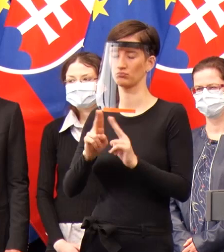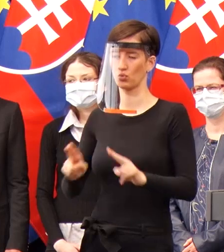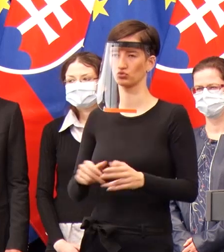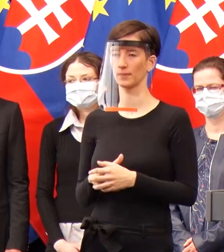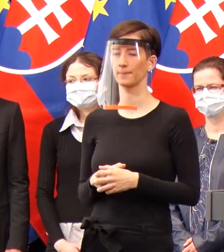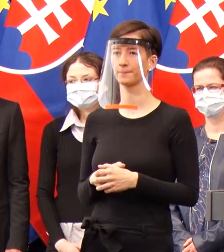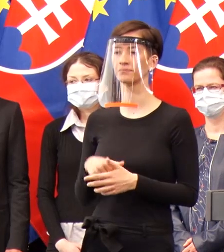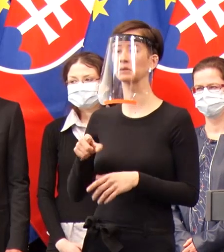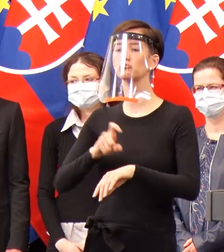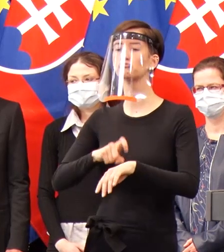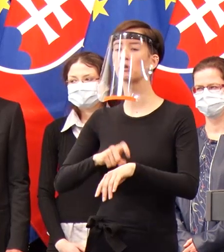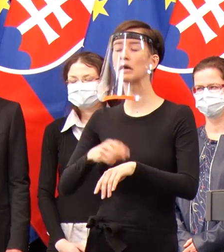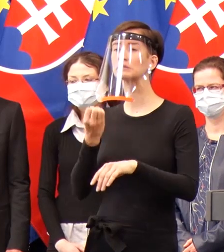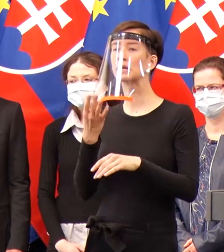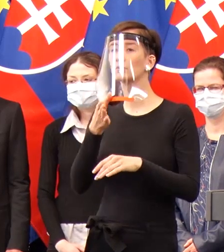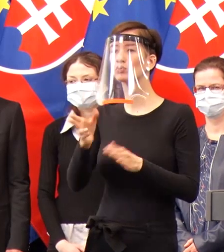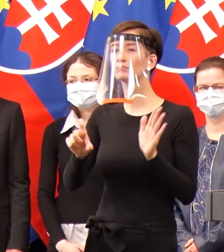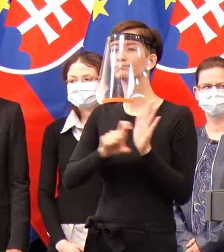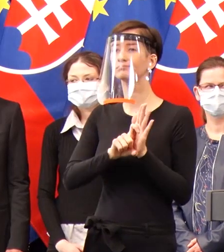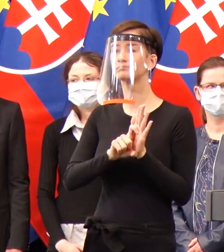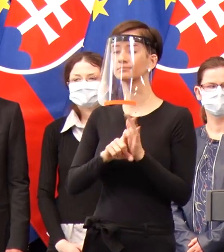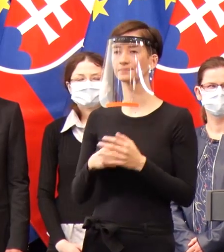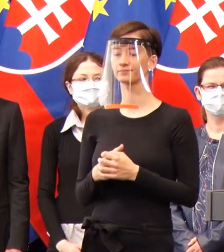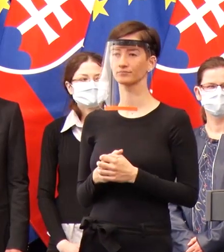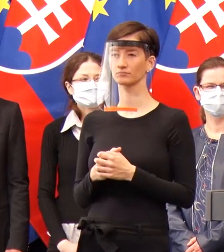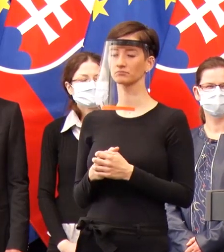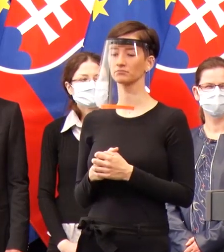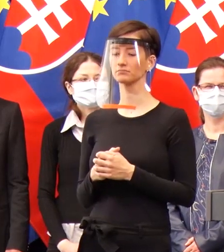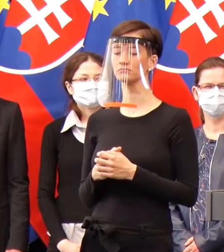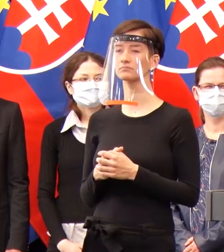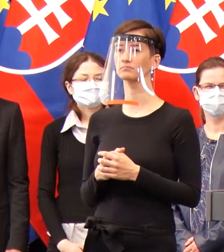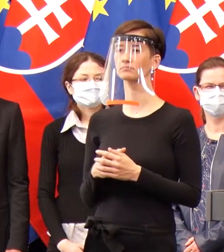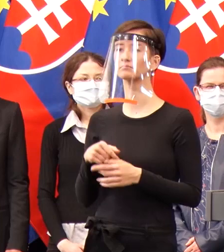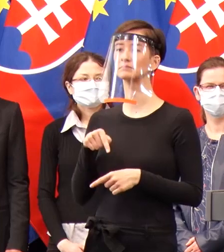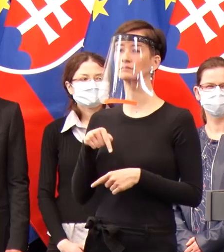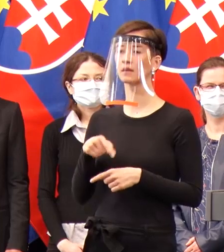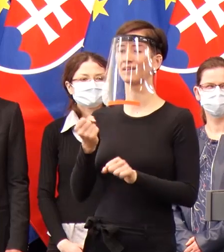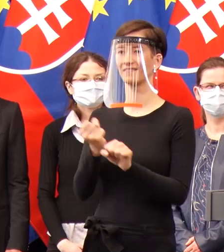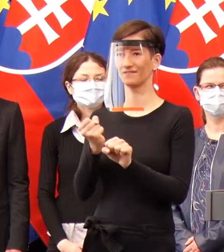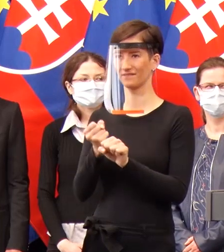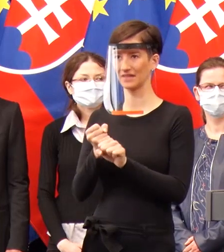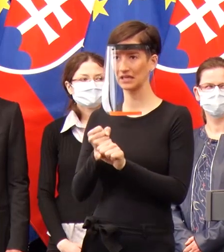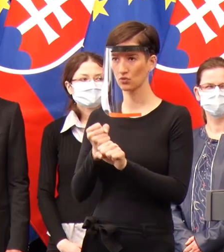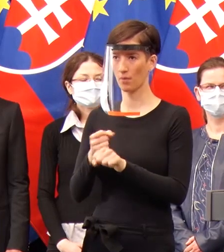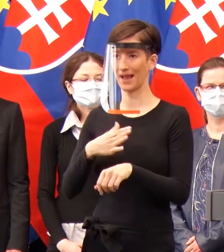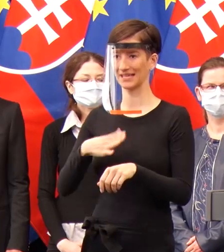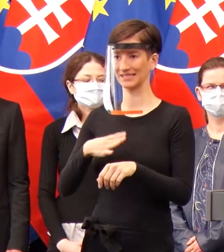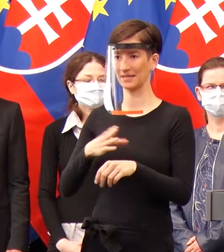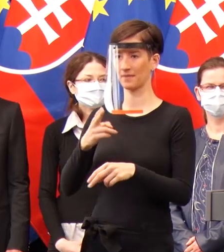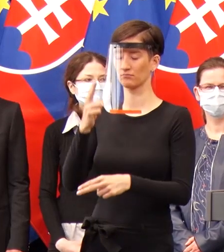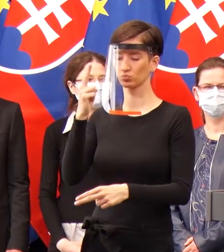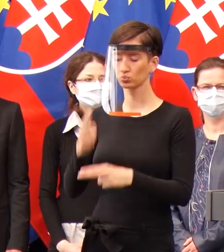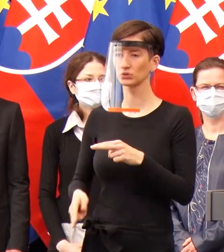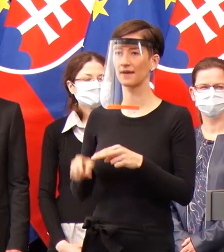deadline na to jedno a aj to druhé očaskohovorí? My očakávame, že tú výrobu budeme môcť ukončiť tak zhruba do dvoch